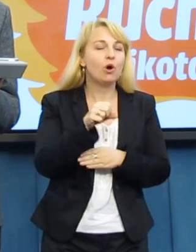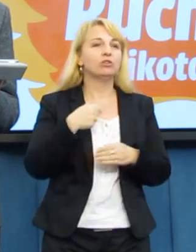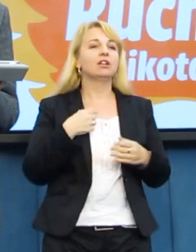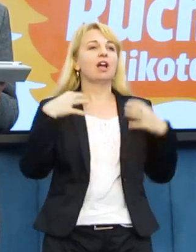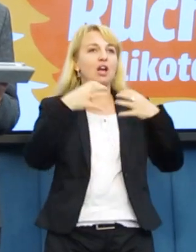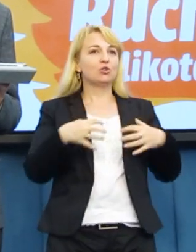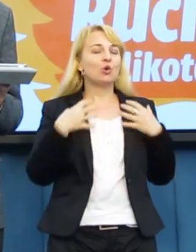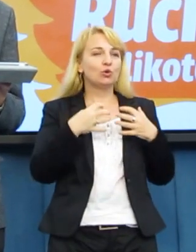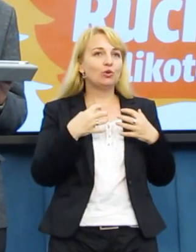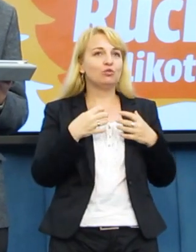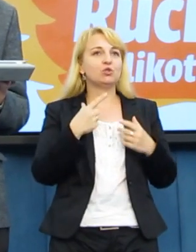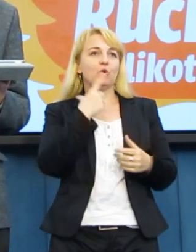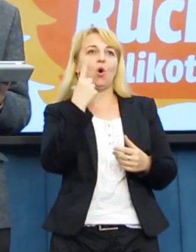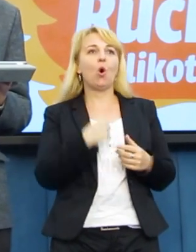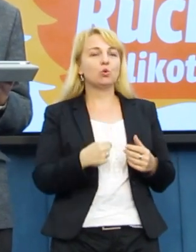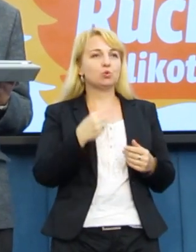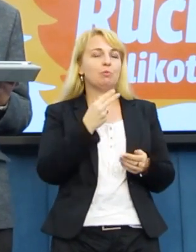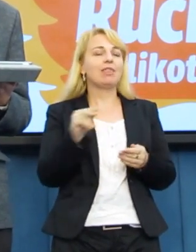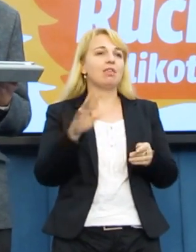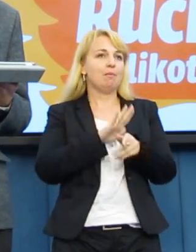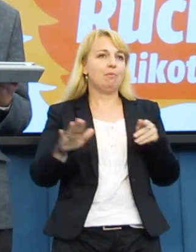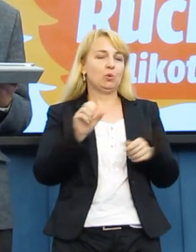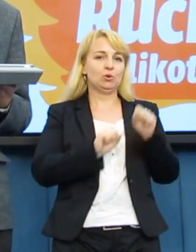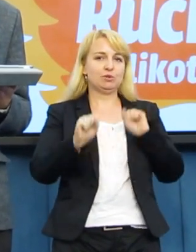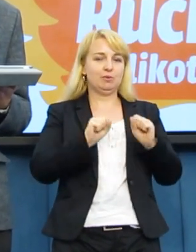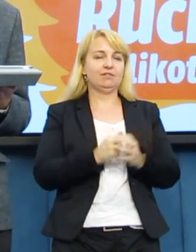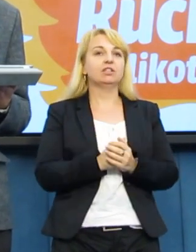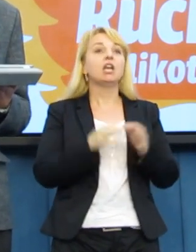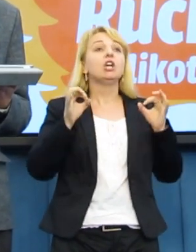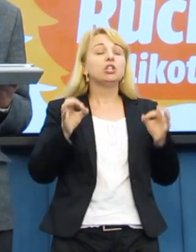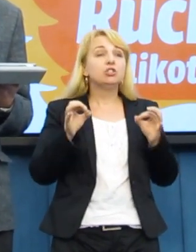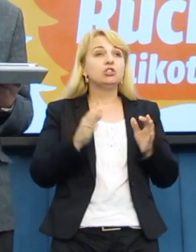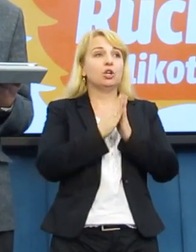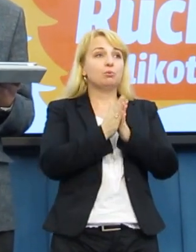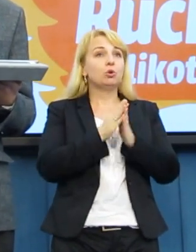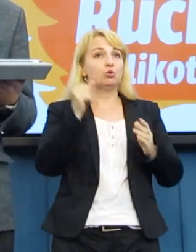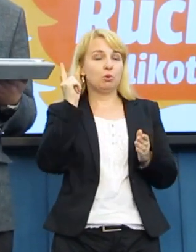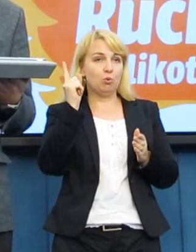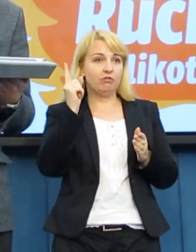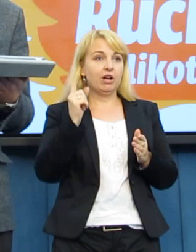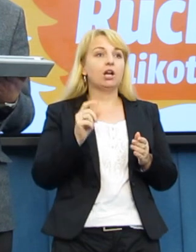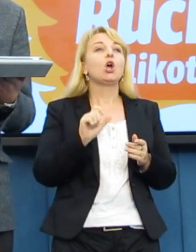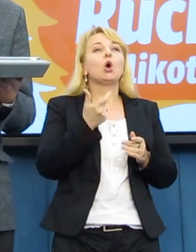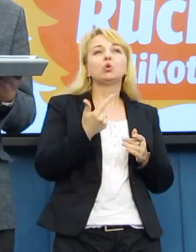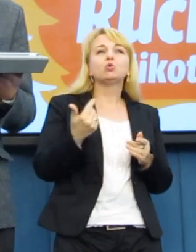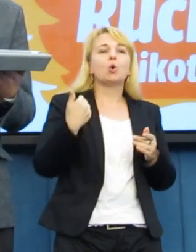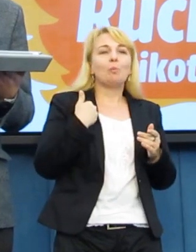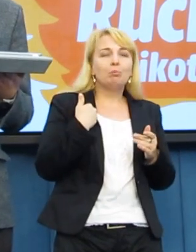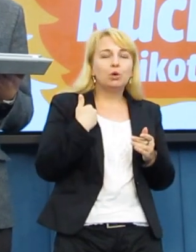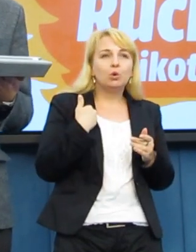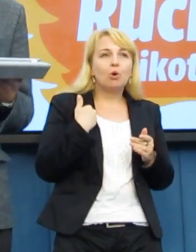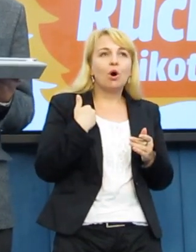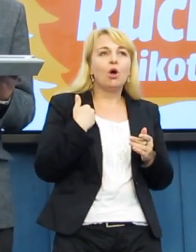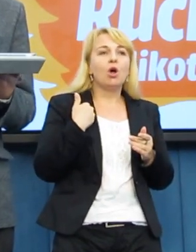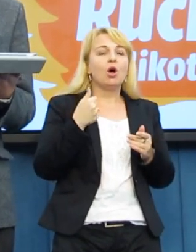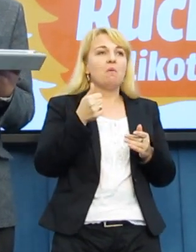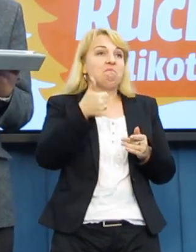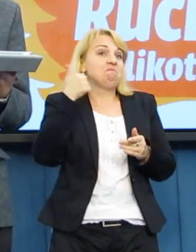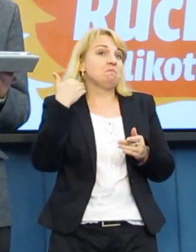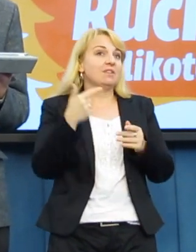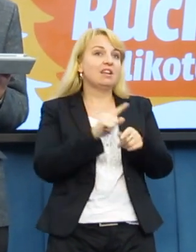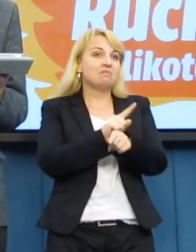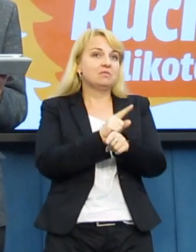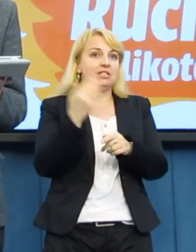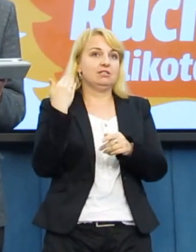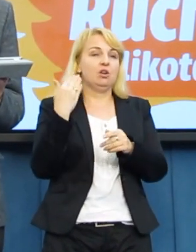niepełnosprawnych. A dzisiaj Państwa poprosiliśmy o uwagę w związku z tym, co się wydarzyło dosłownie przed chwilą